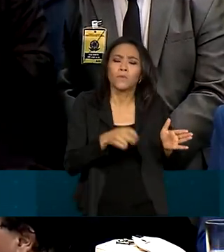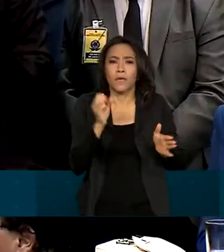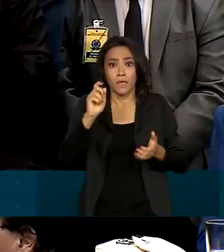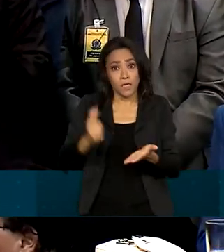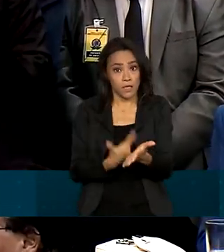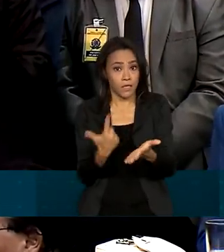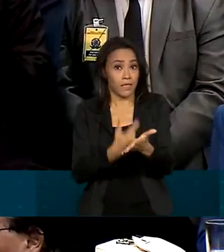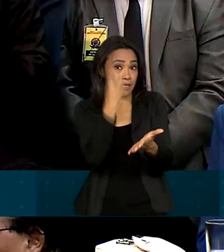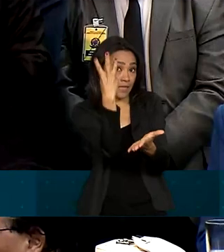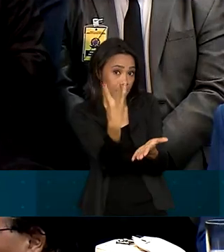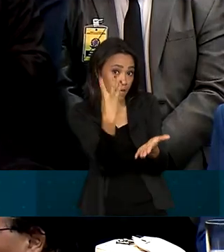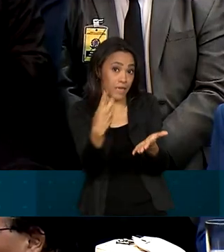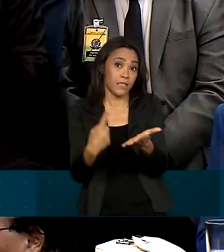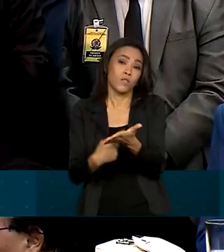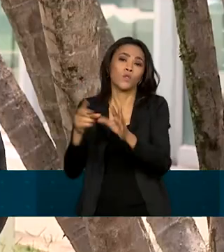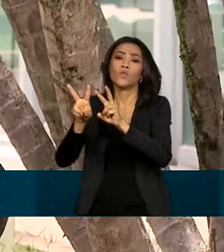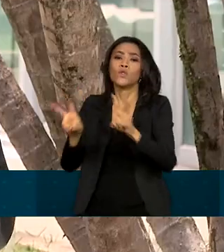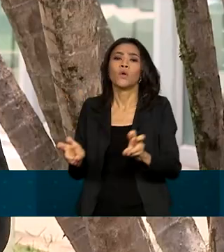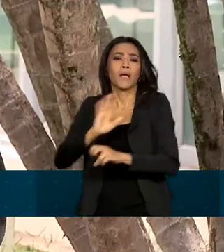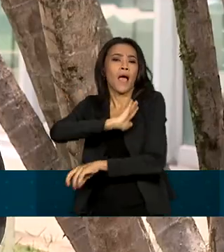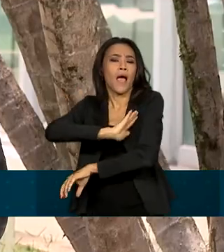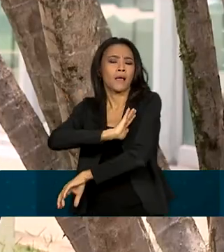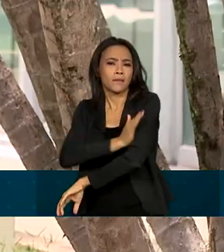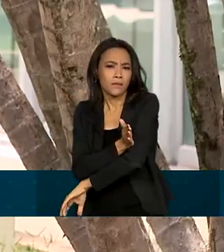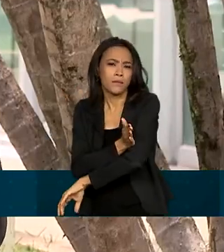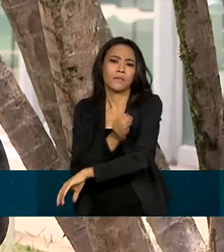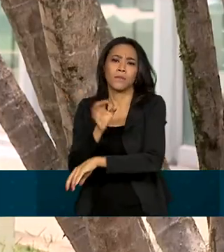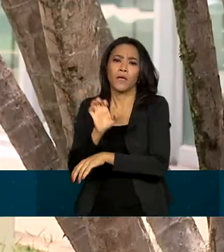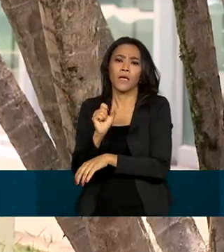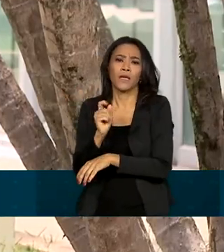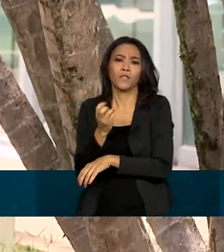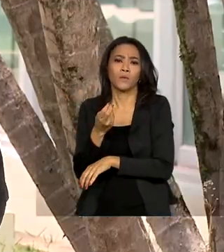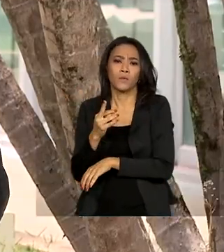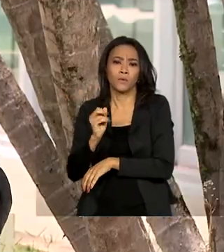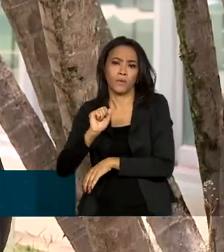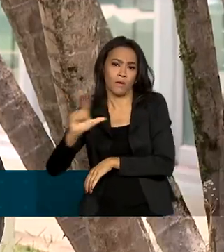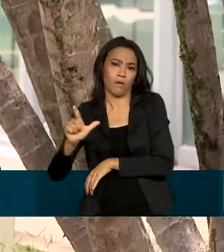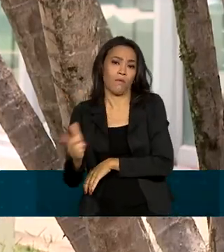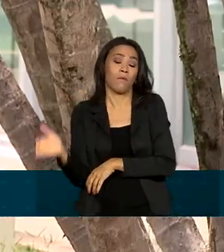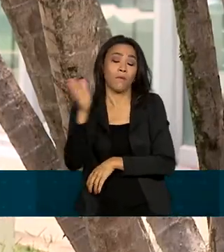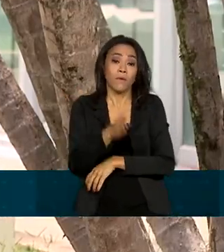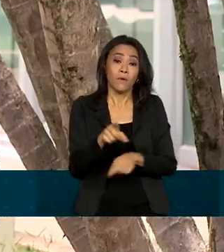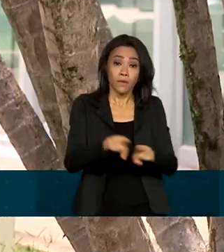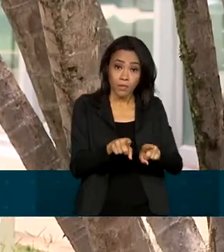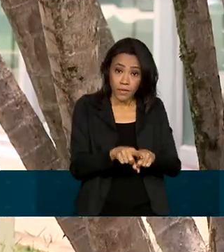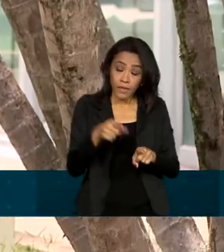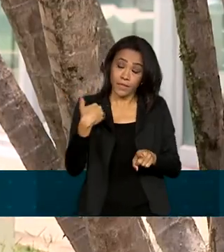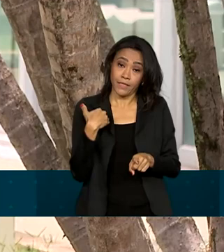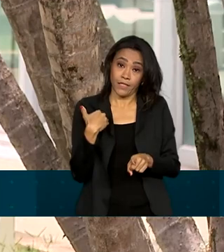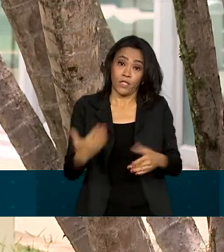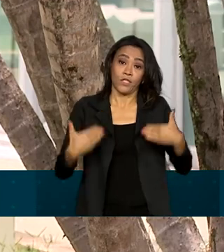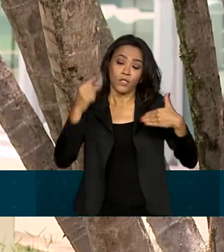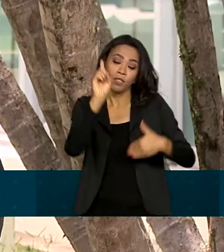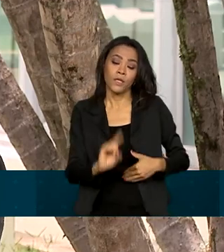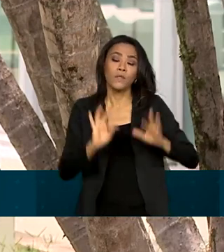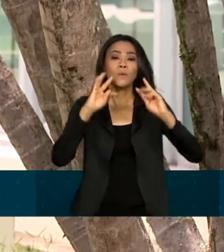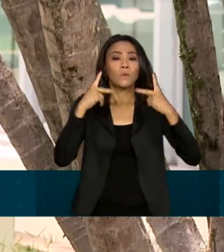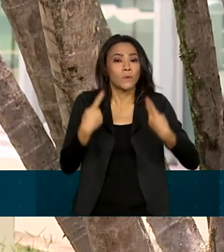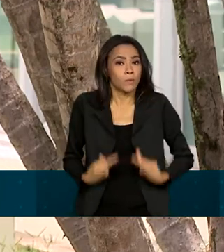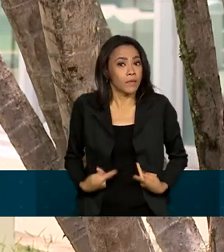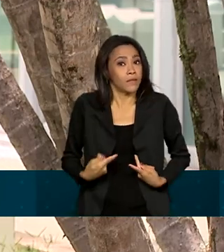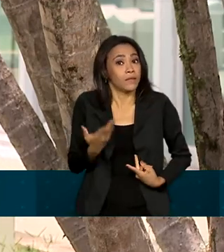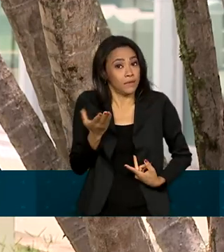entre eles, O Racismo Estrutural. E agora, à frente da pasta dos Direitos Humanos e da Cidadania, Silvio